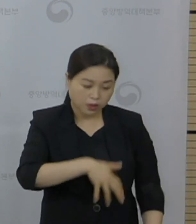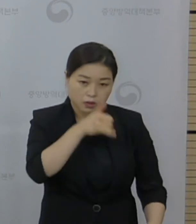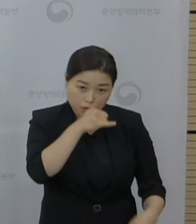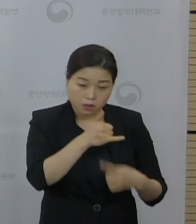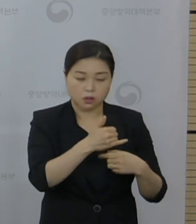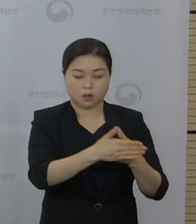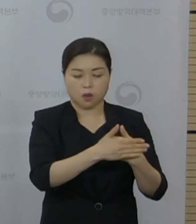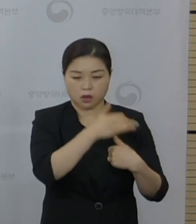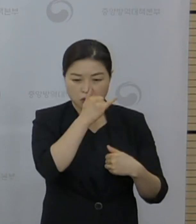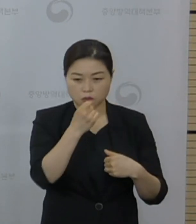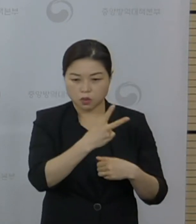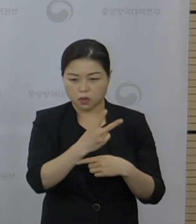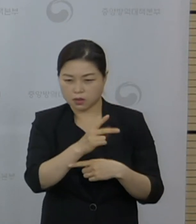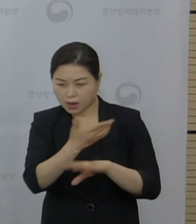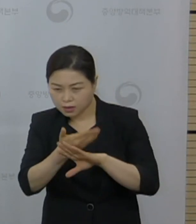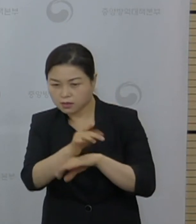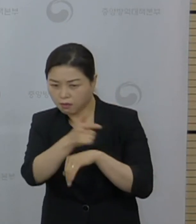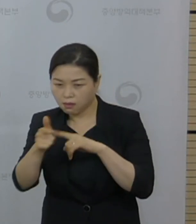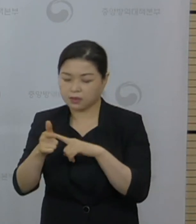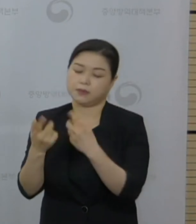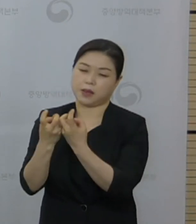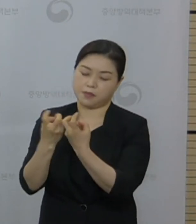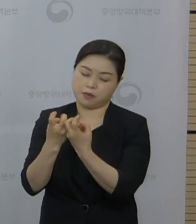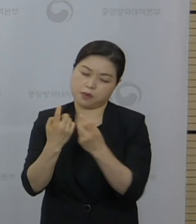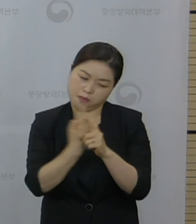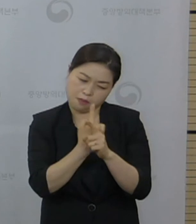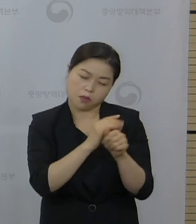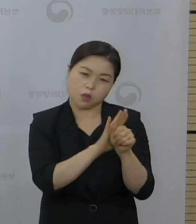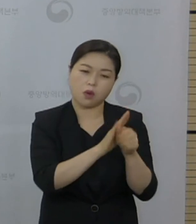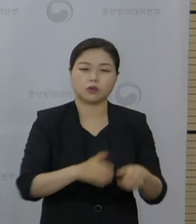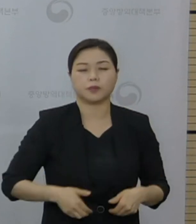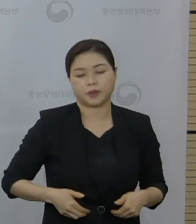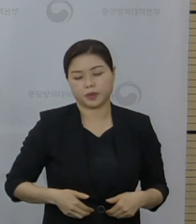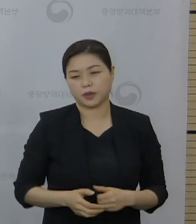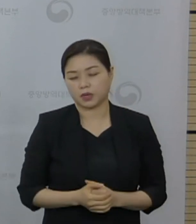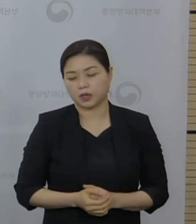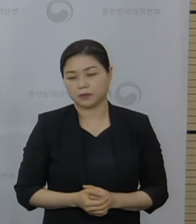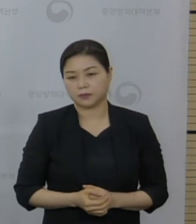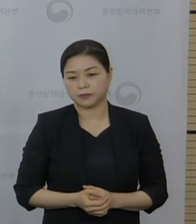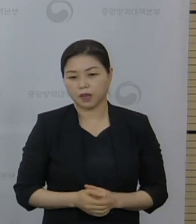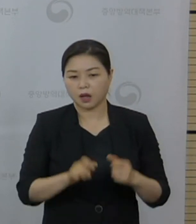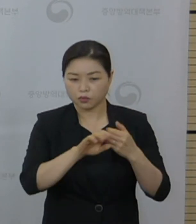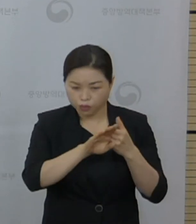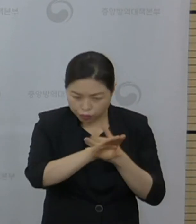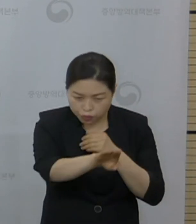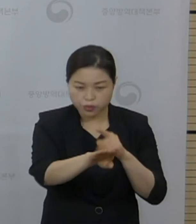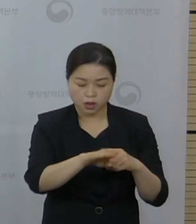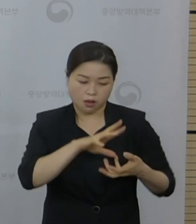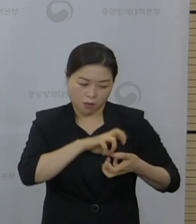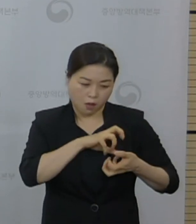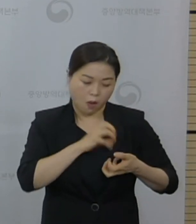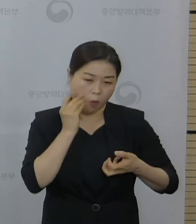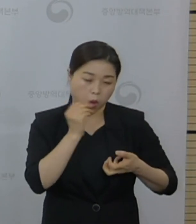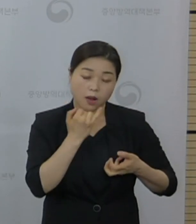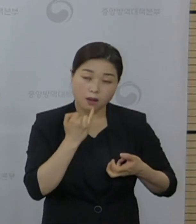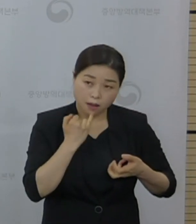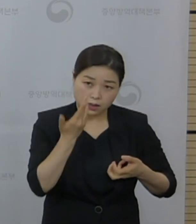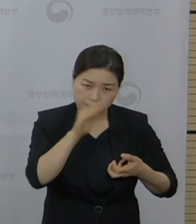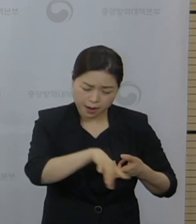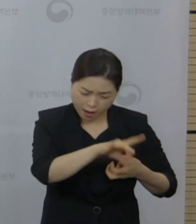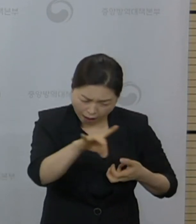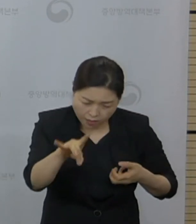시술도 간혹 가다가는 필요합니다. 아마 예우는 대부분 좋아지지만 간혹 가다가 이제 굉장히